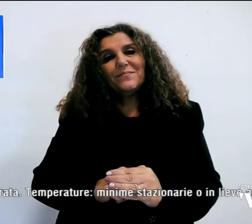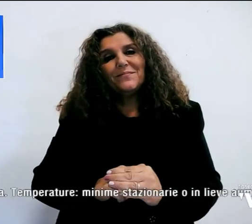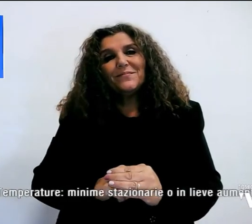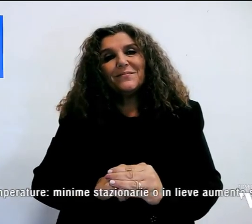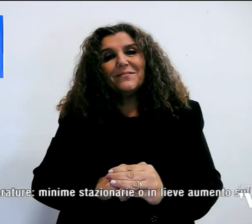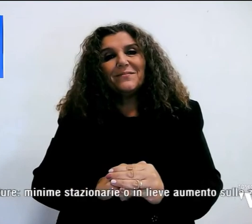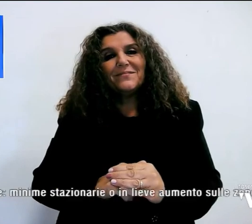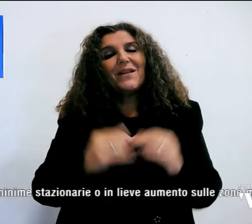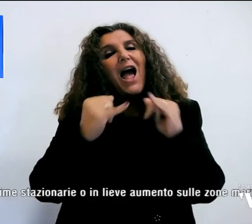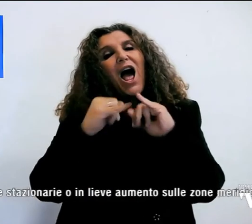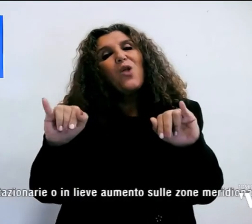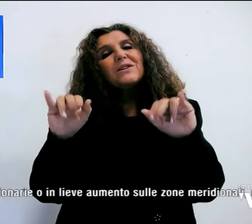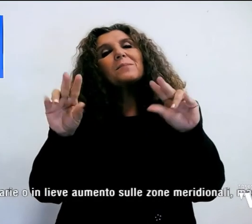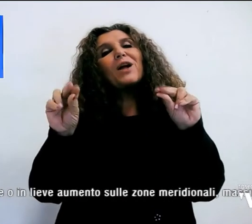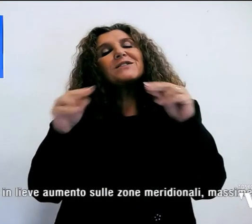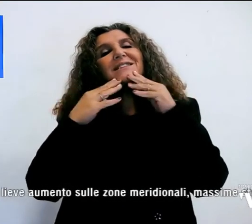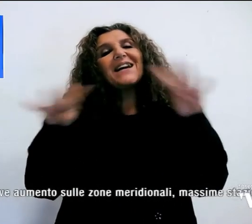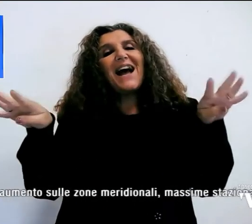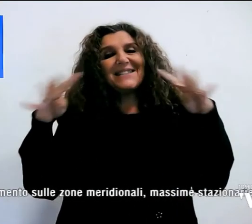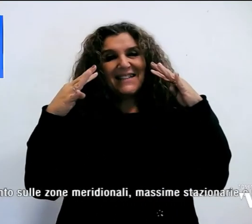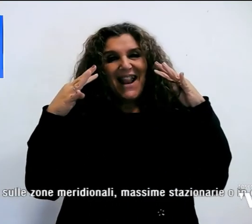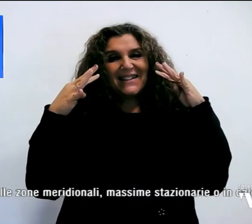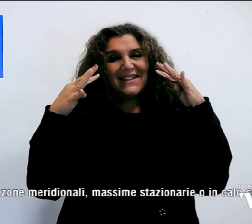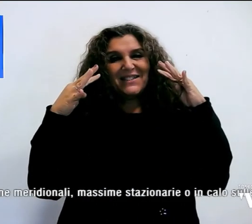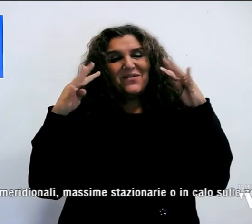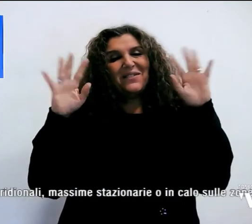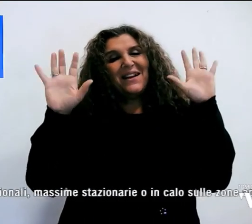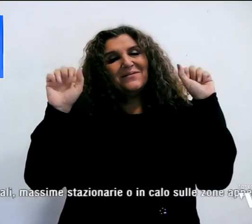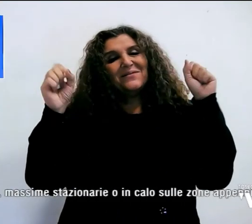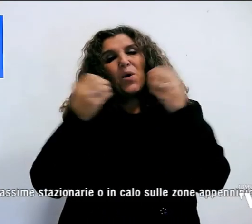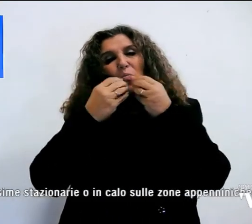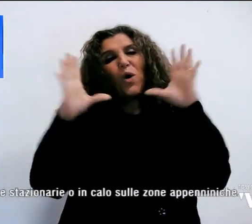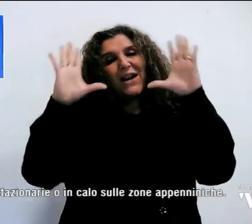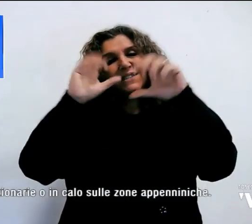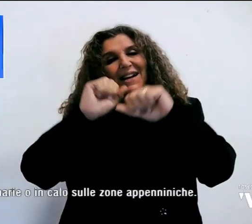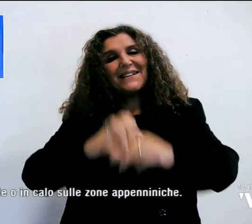Il telegiornale termina qui, grazie per averci seguito, buona serata a tutti e arrivederci.